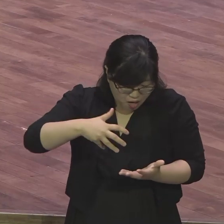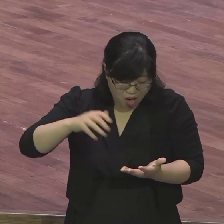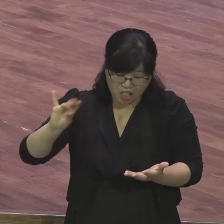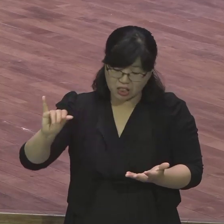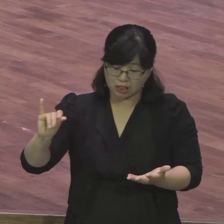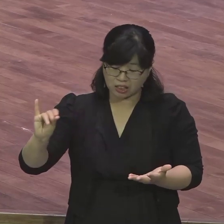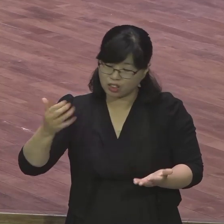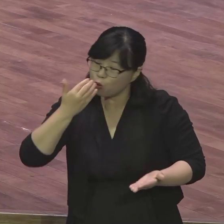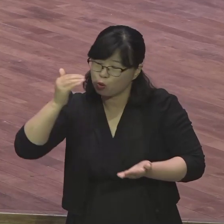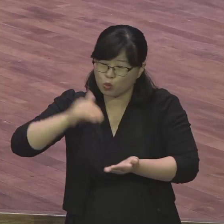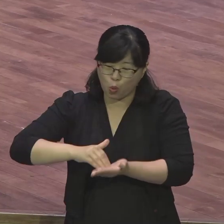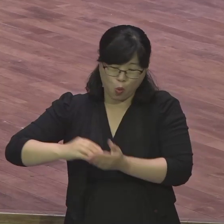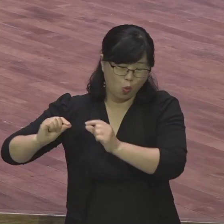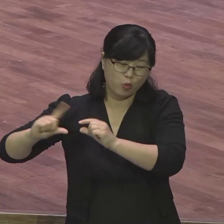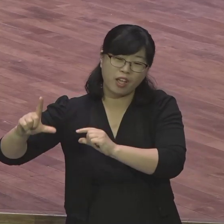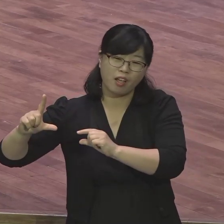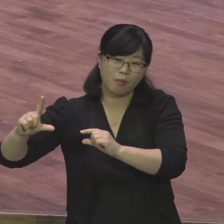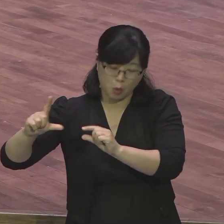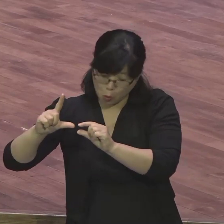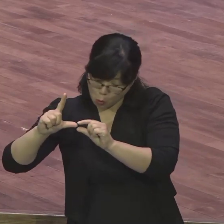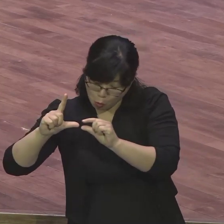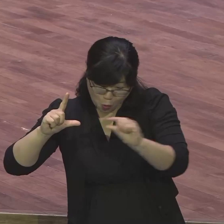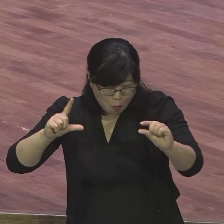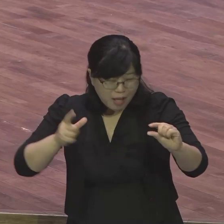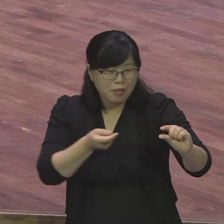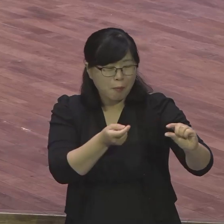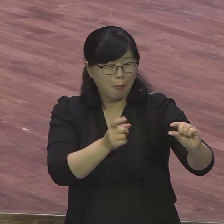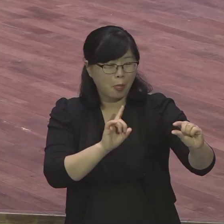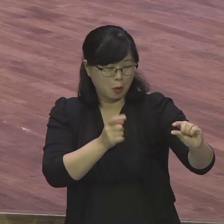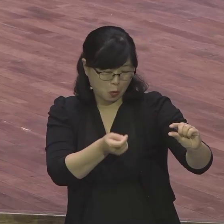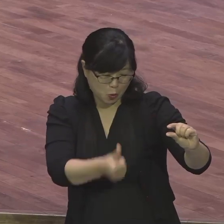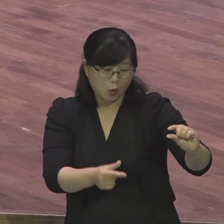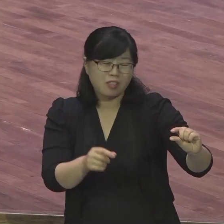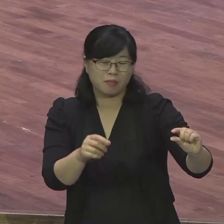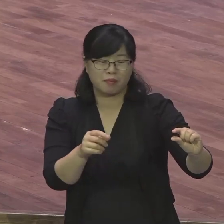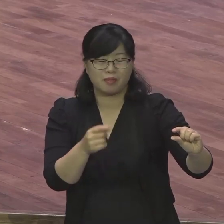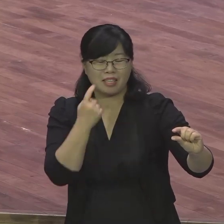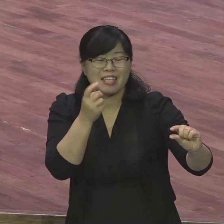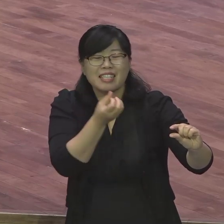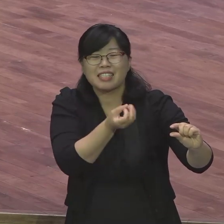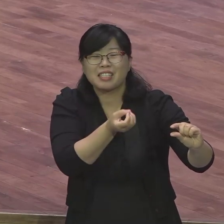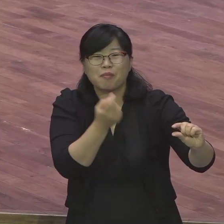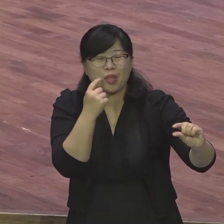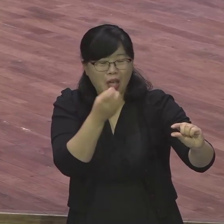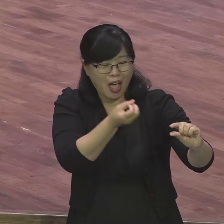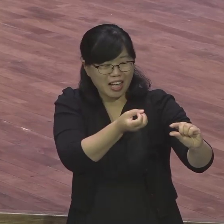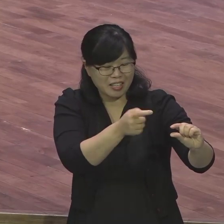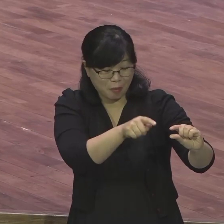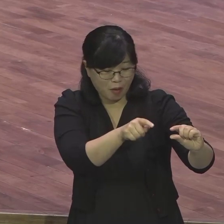금을 차단해가 그걸 조금씩 찌었고 조금씩 찌었고 그거 보고 야 저 금광이라고 합니다. 금광.